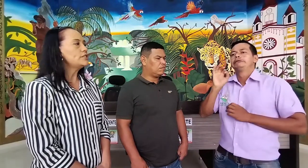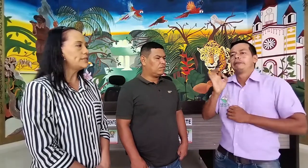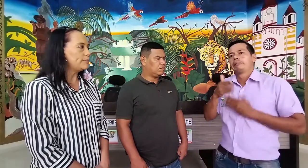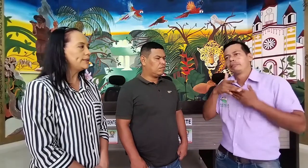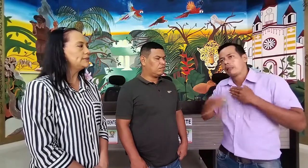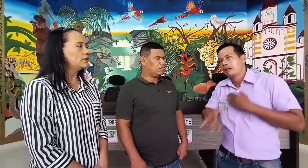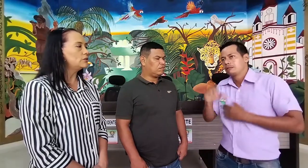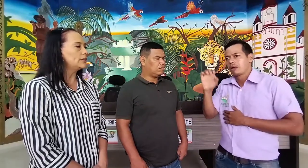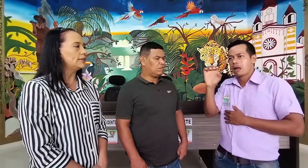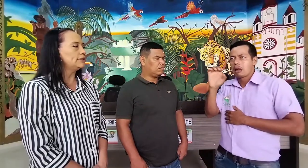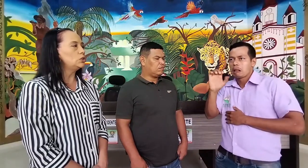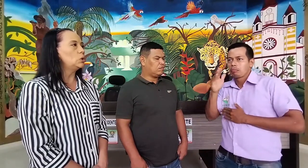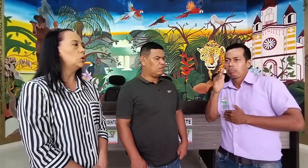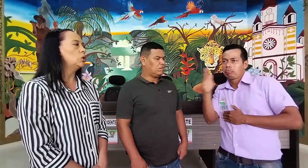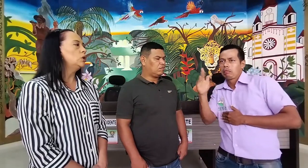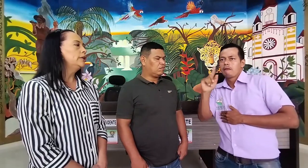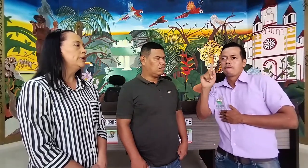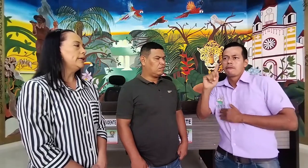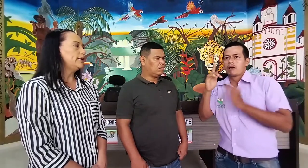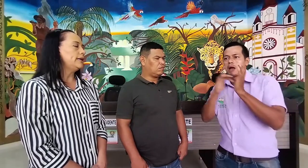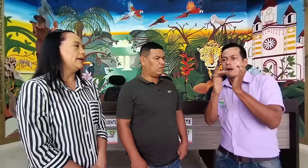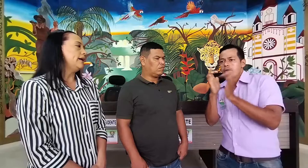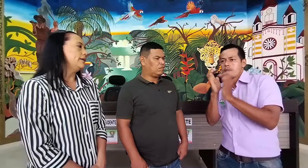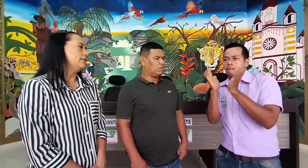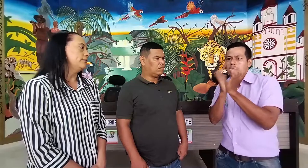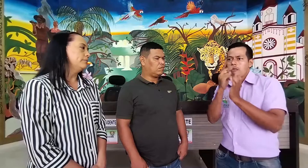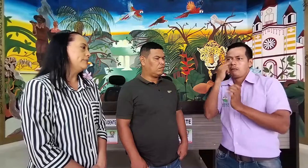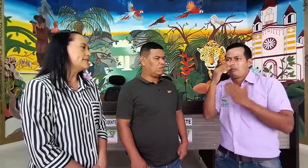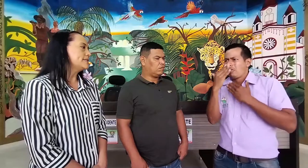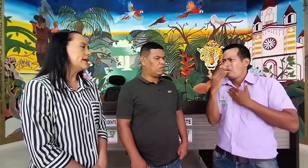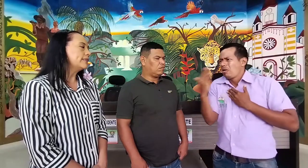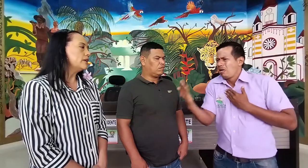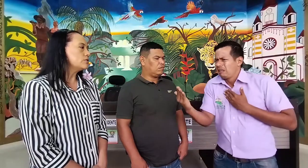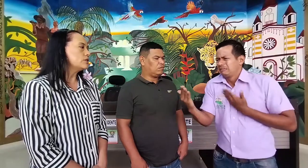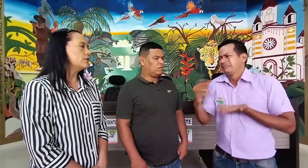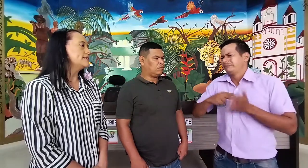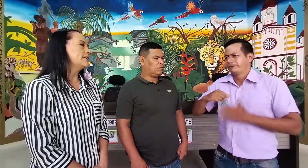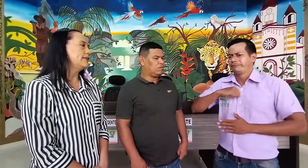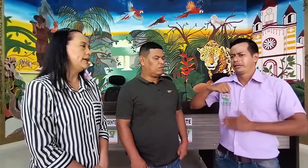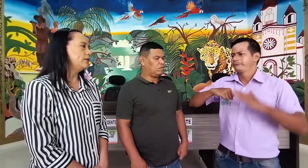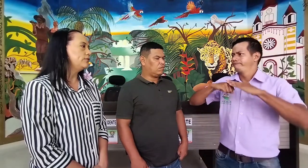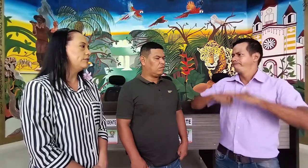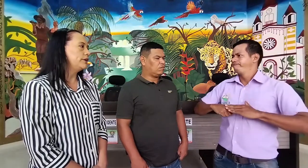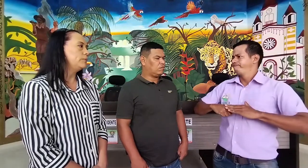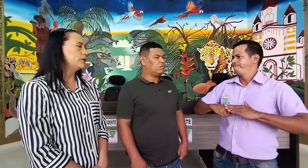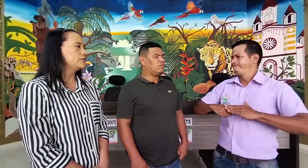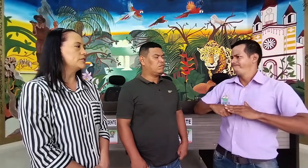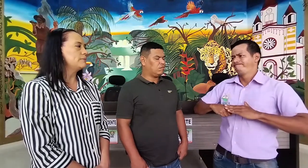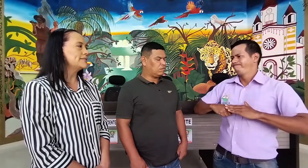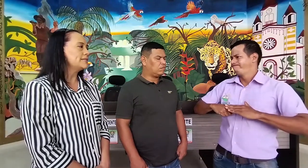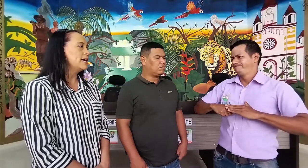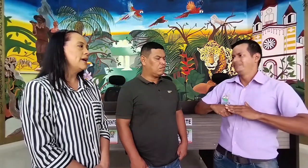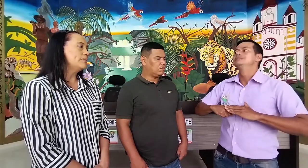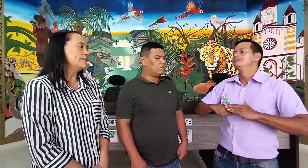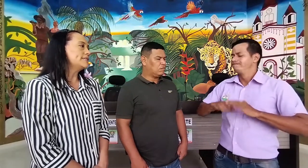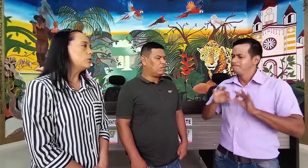intérpretes se contratan no en meses tardíos, sino desde enero, porque muchas veces pues se está